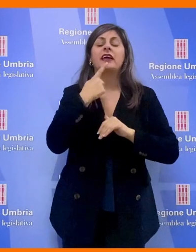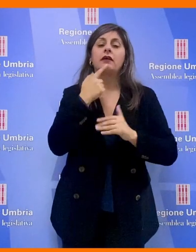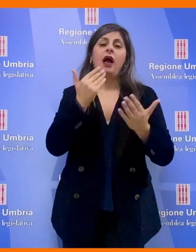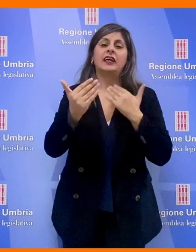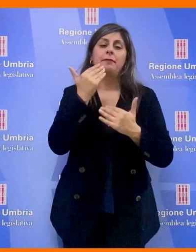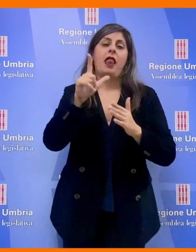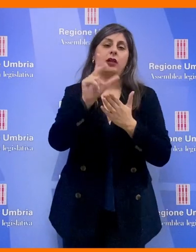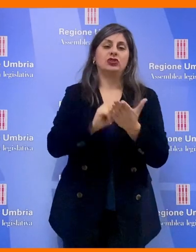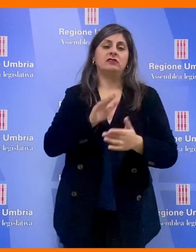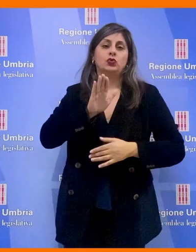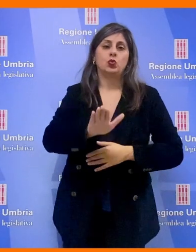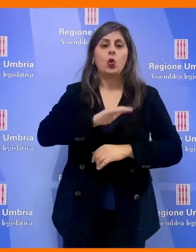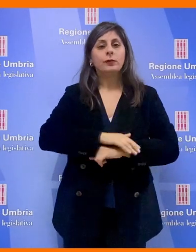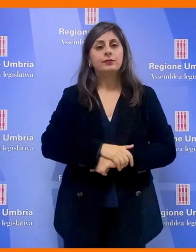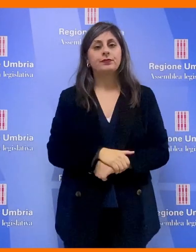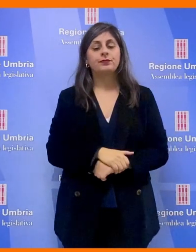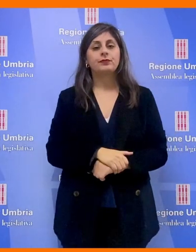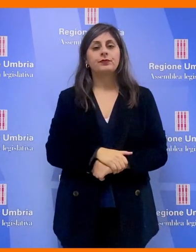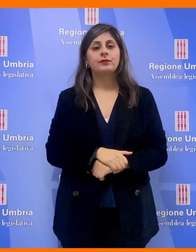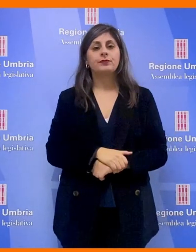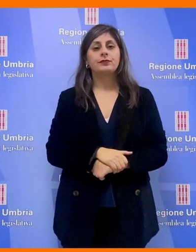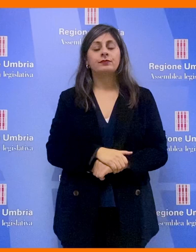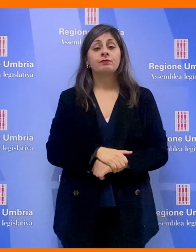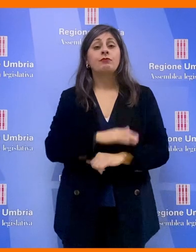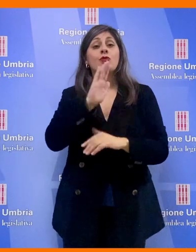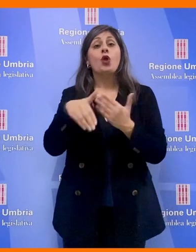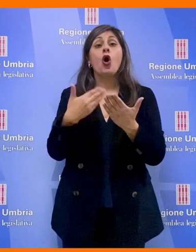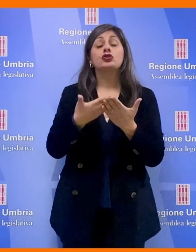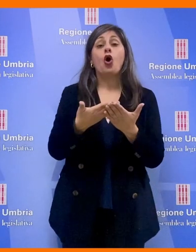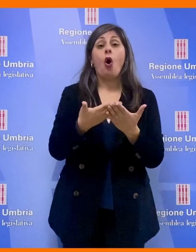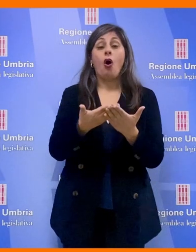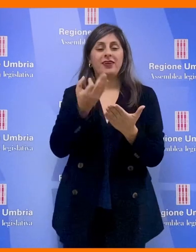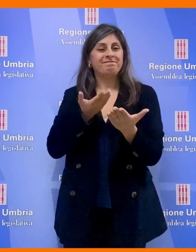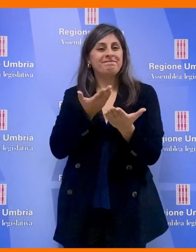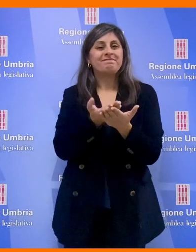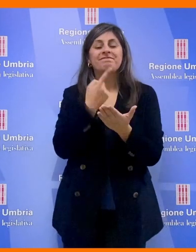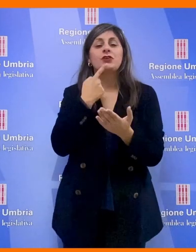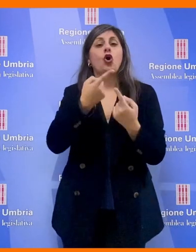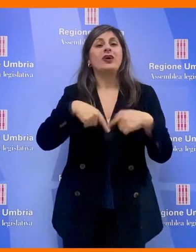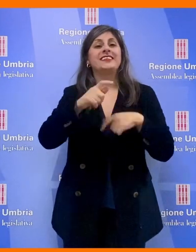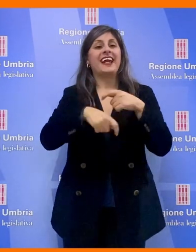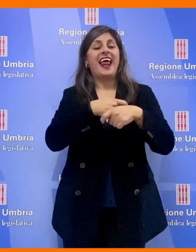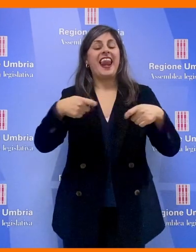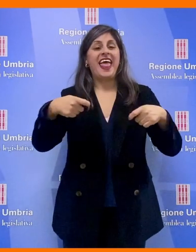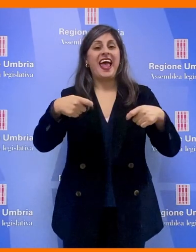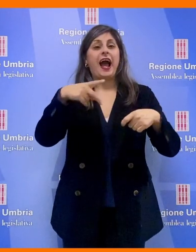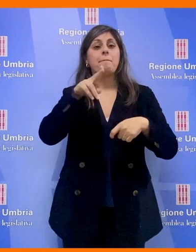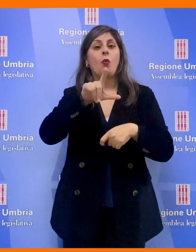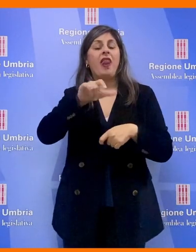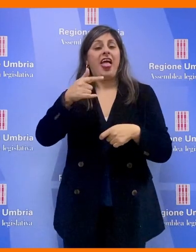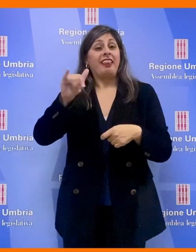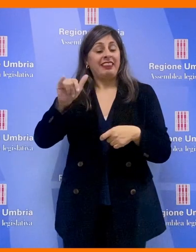legislativa. Approvata la mozione presentata dal consigliere della Lega Manuela Puletti